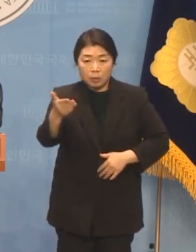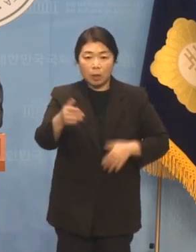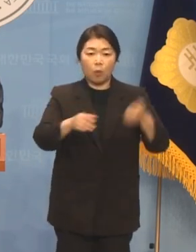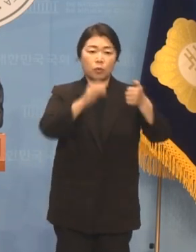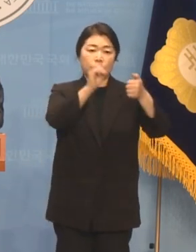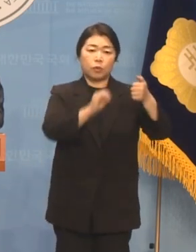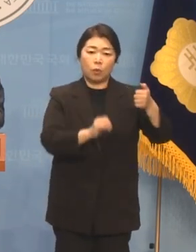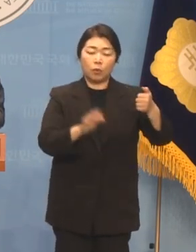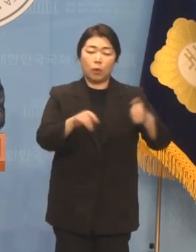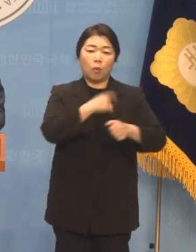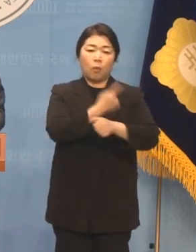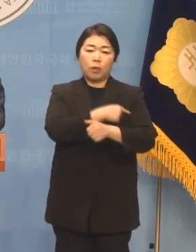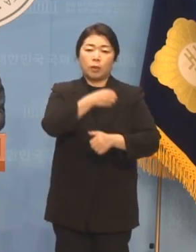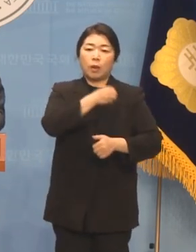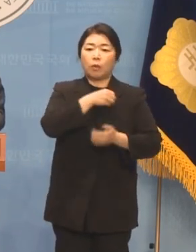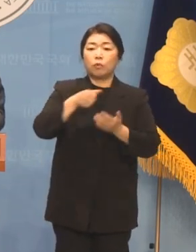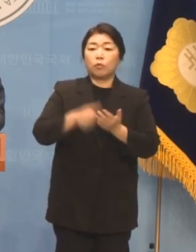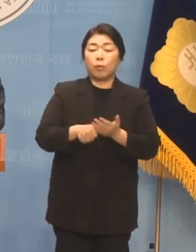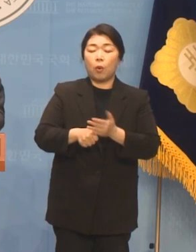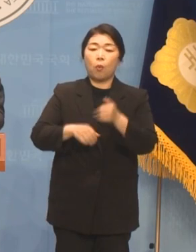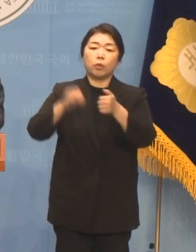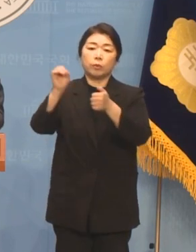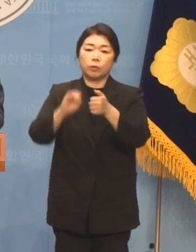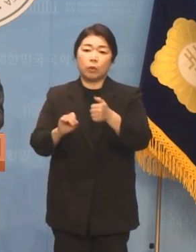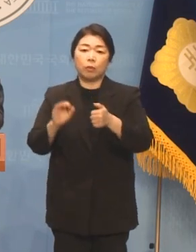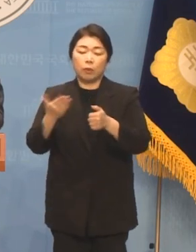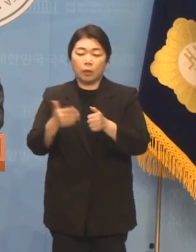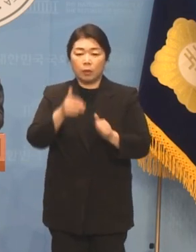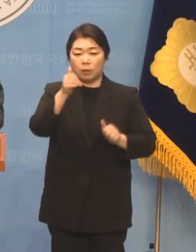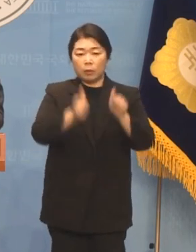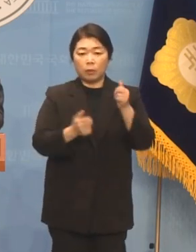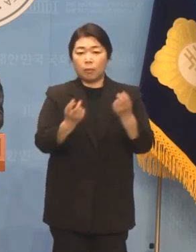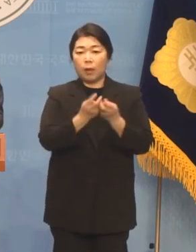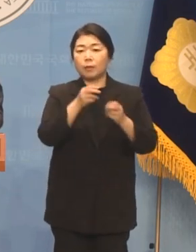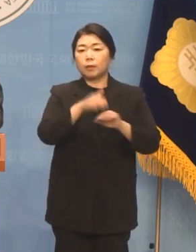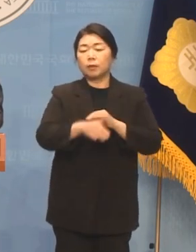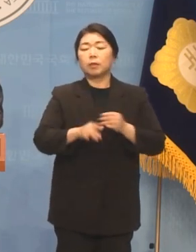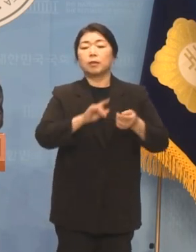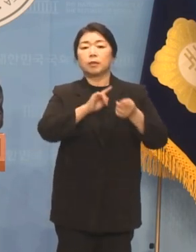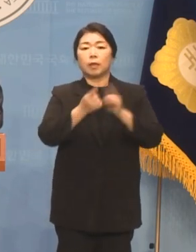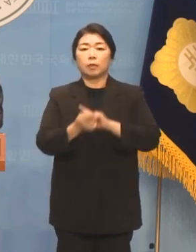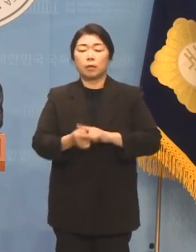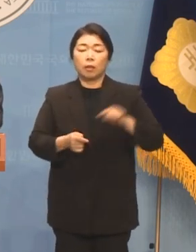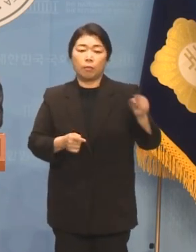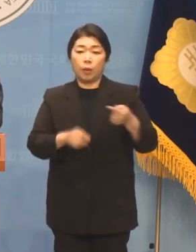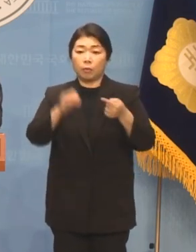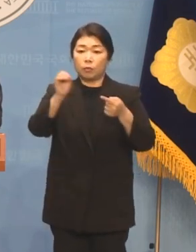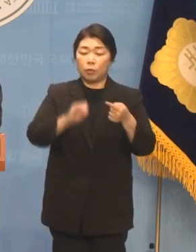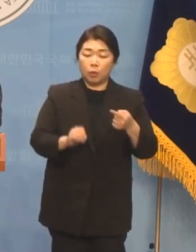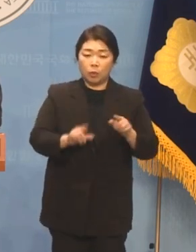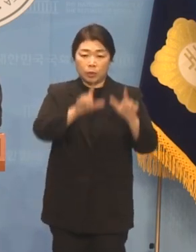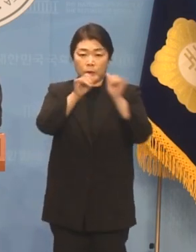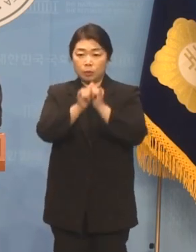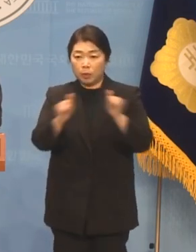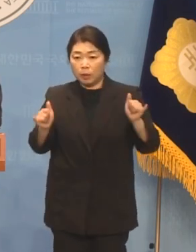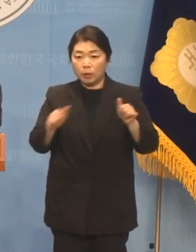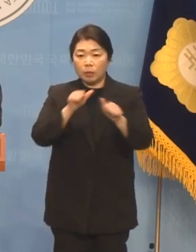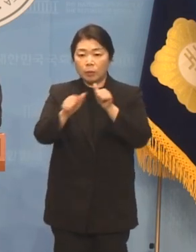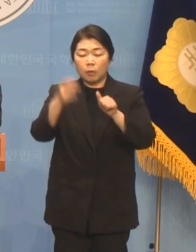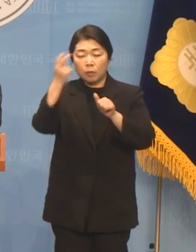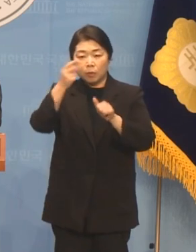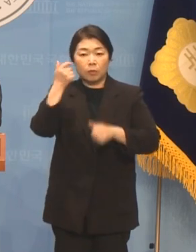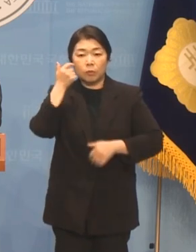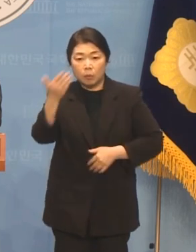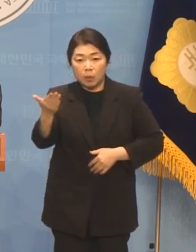권리당원 투표 50%인 경선 방식 대신 100% 시민 여론조사